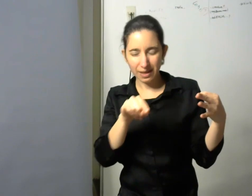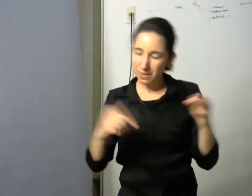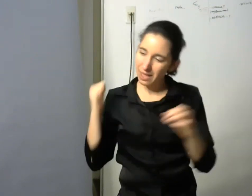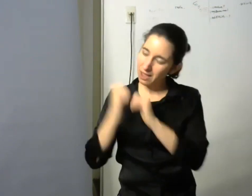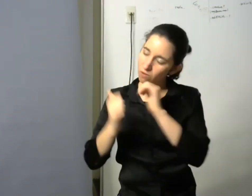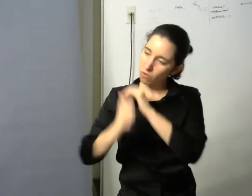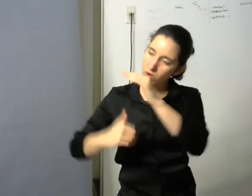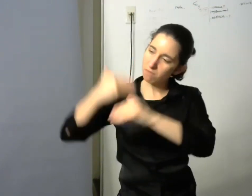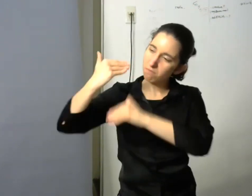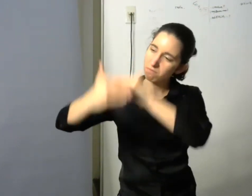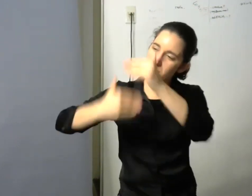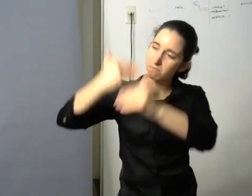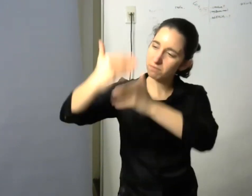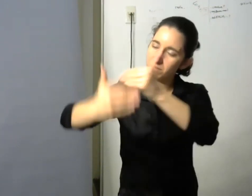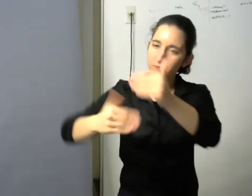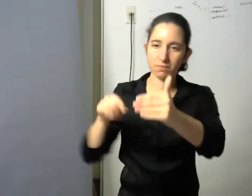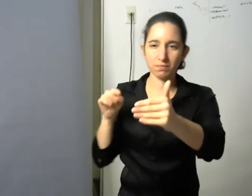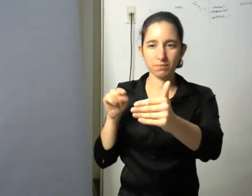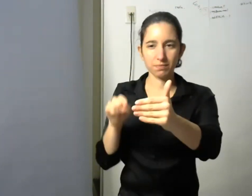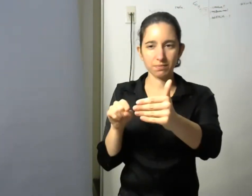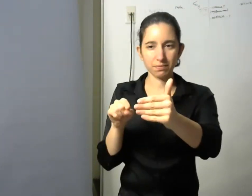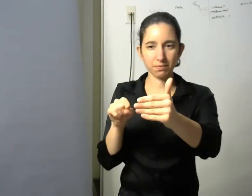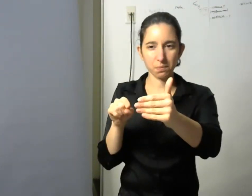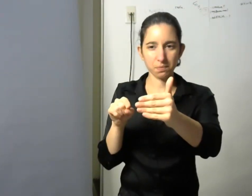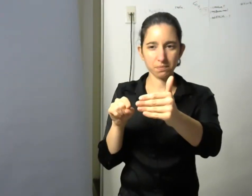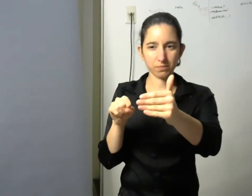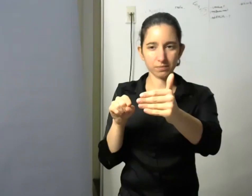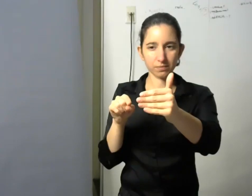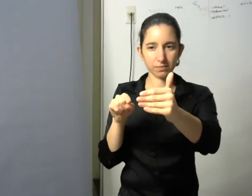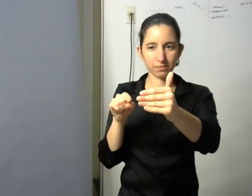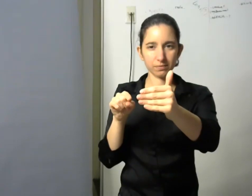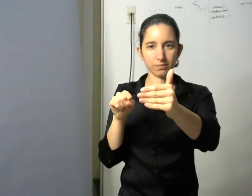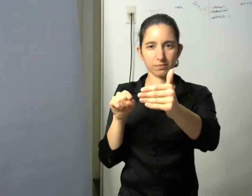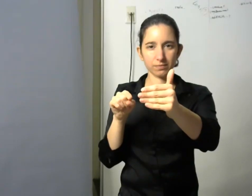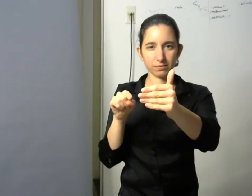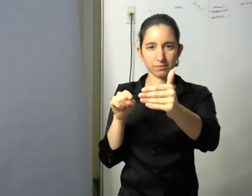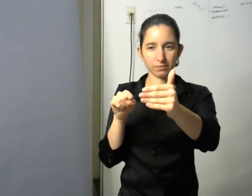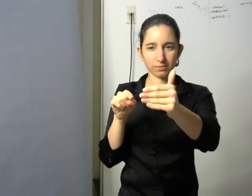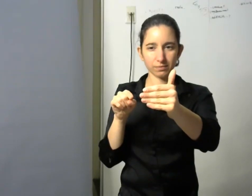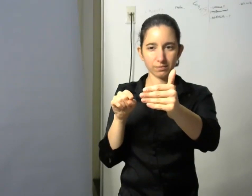comentaron en el libro y hay una